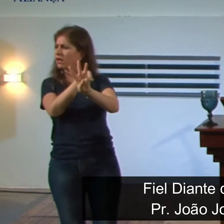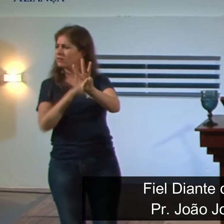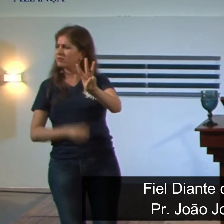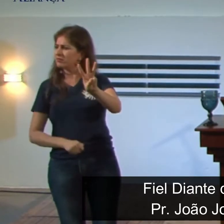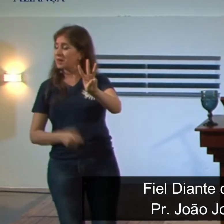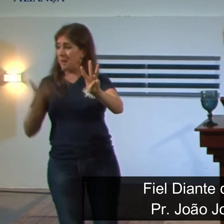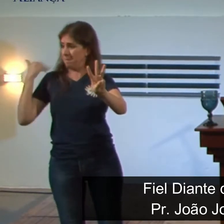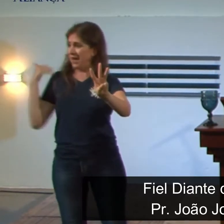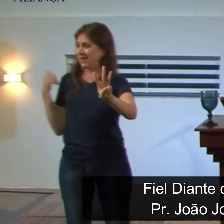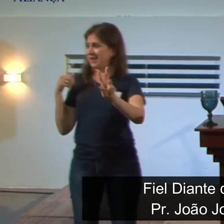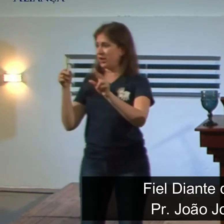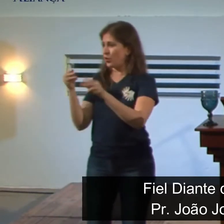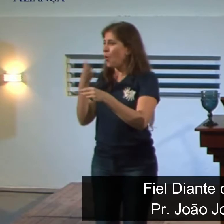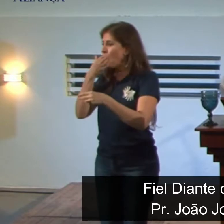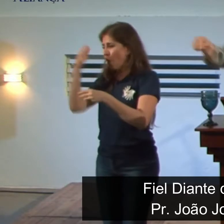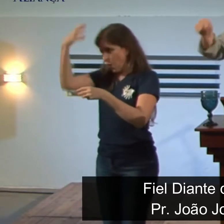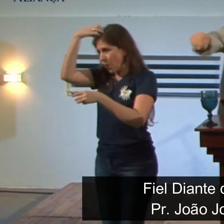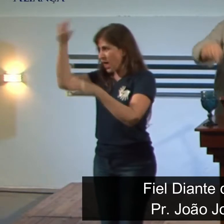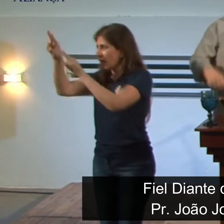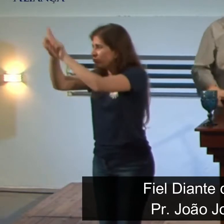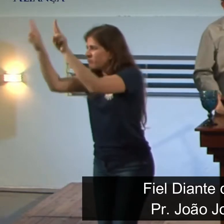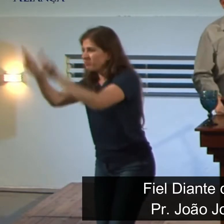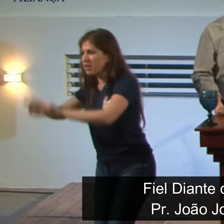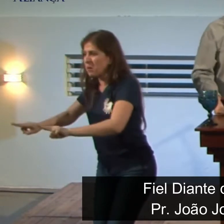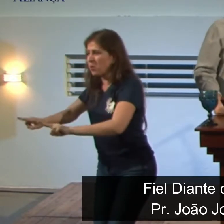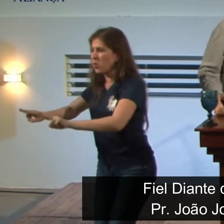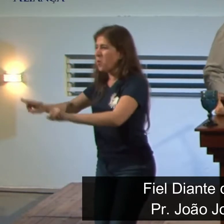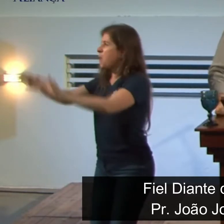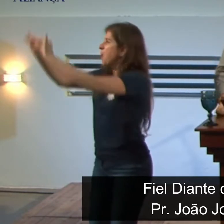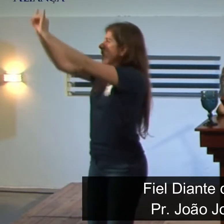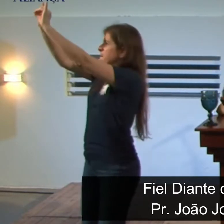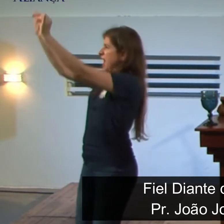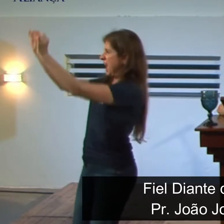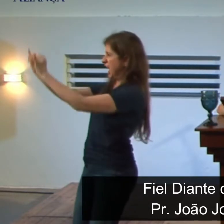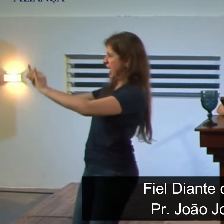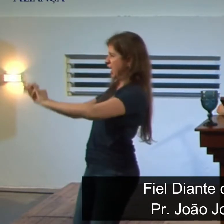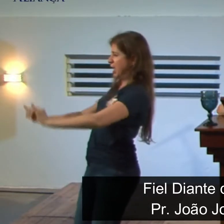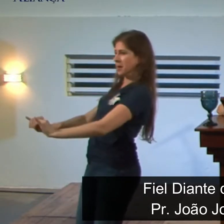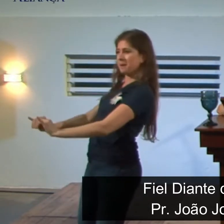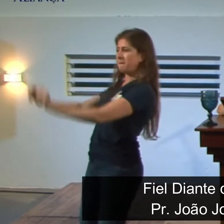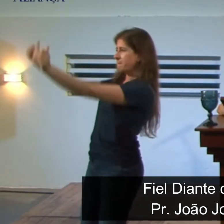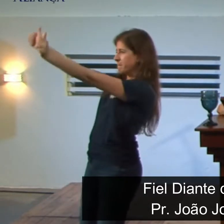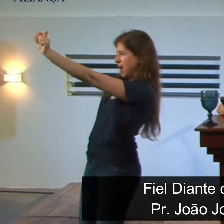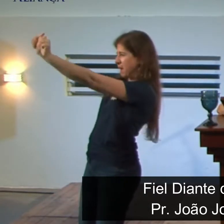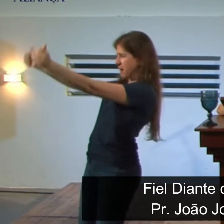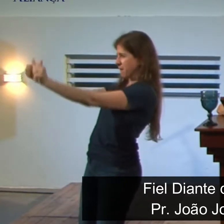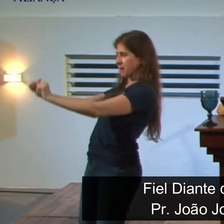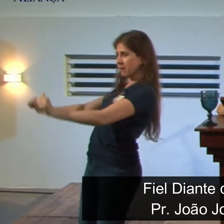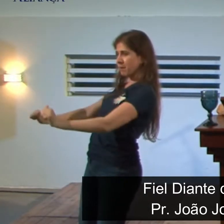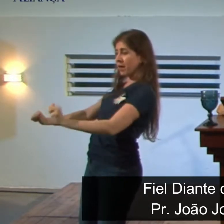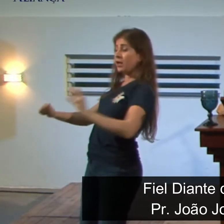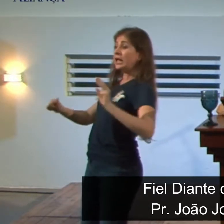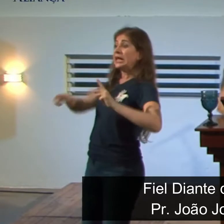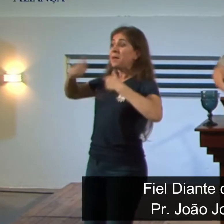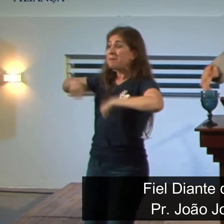todos ali na Babilônia tinham que adorar aquela imagem. E esses três homens não se submeteram a isso. Não adoraram a imagem. Eles